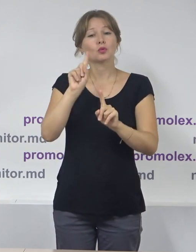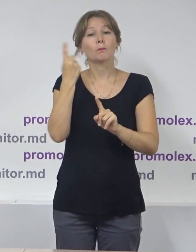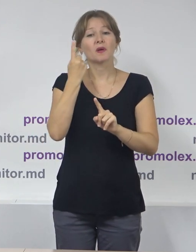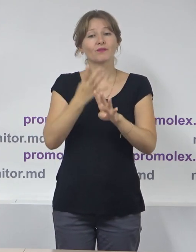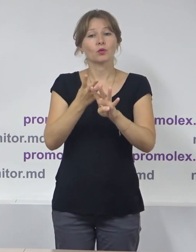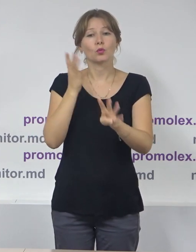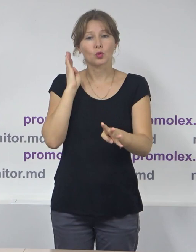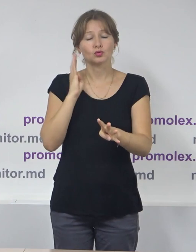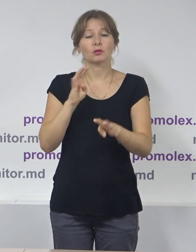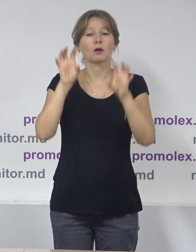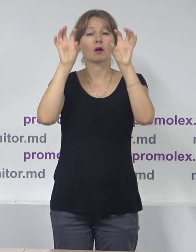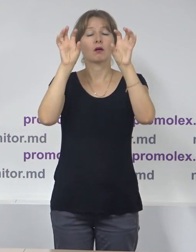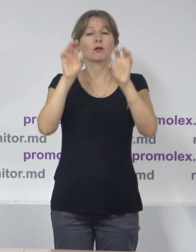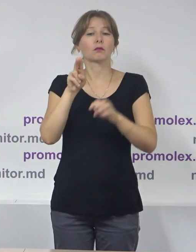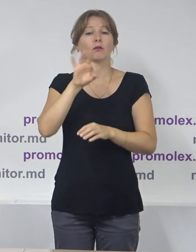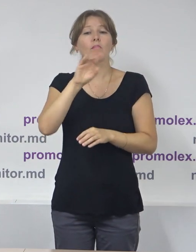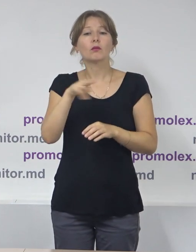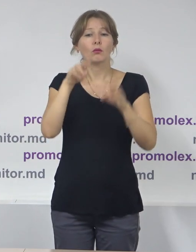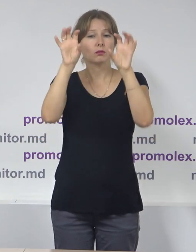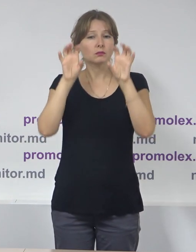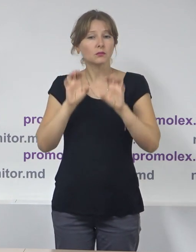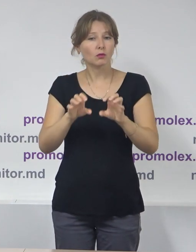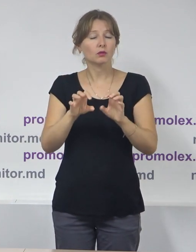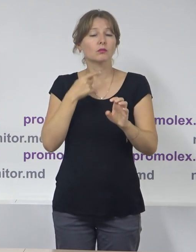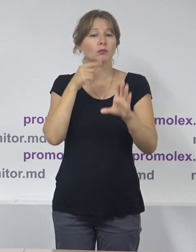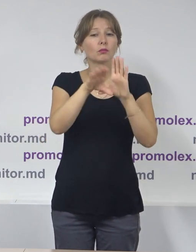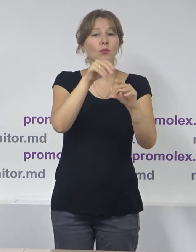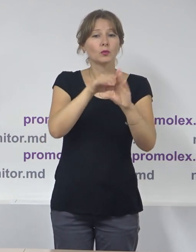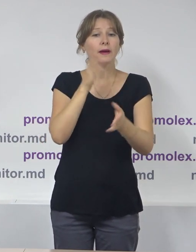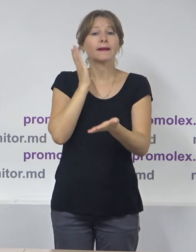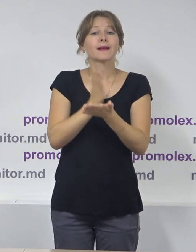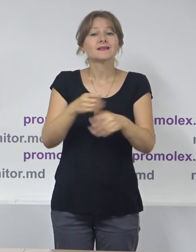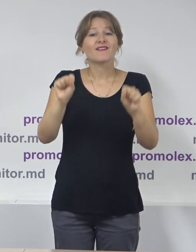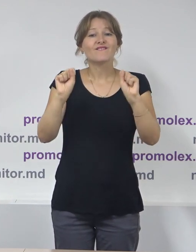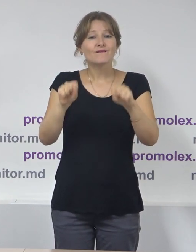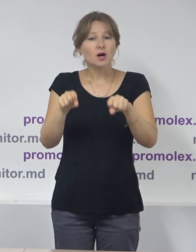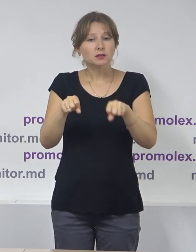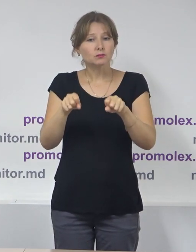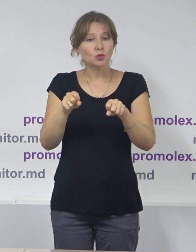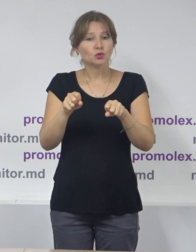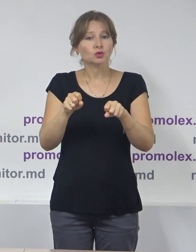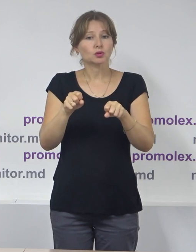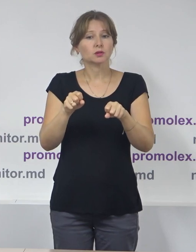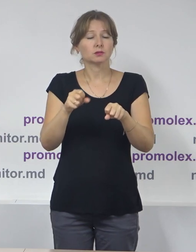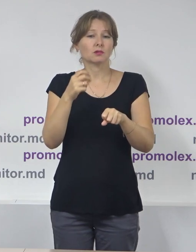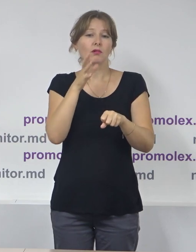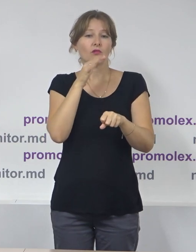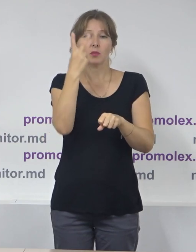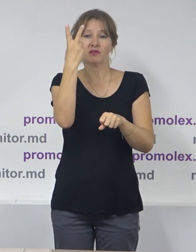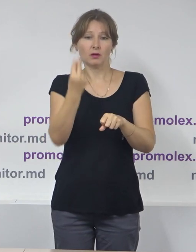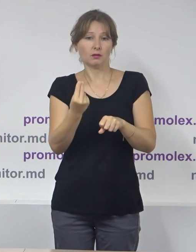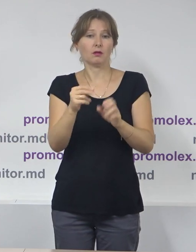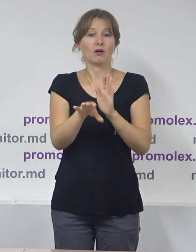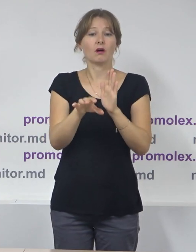rând, în codul electoral este prevăzută posibilitatea de a avea alegeri pe parcursul a două zile în anumite